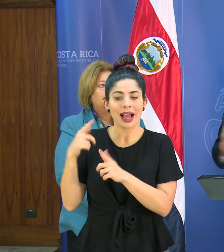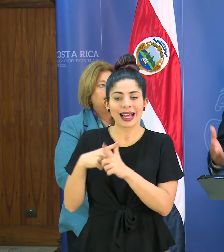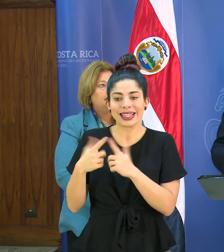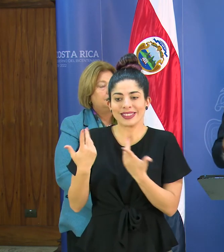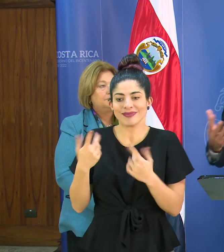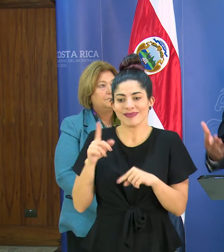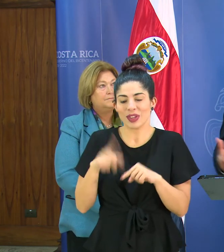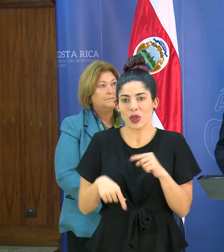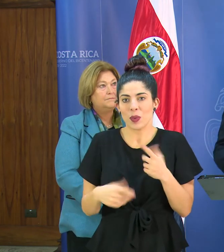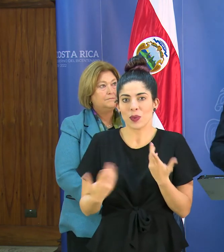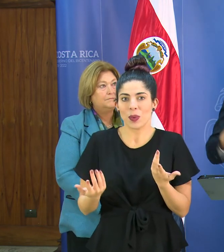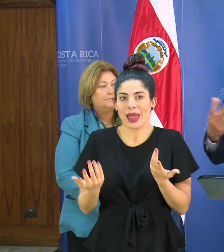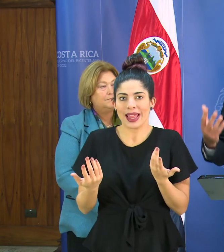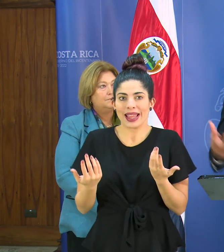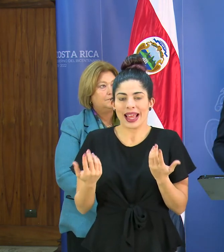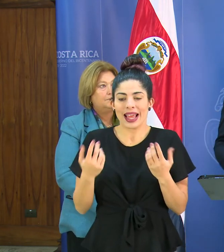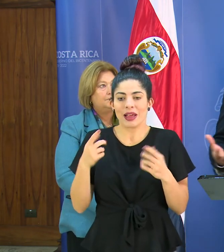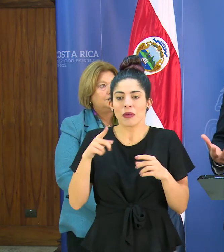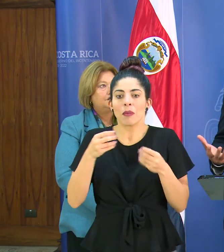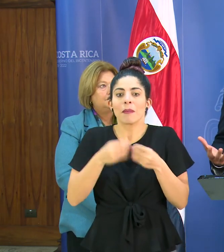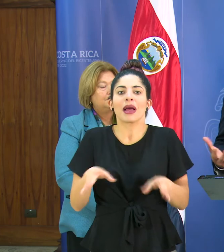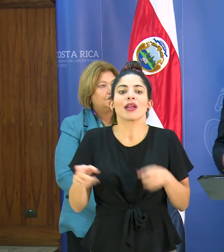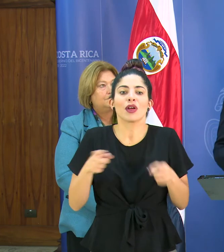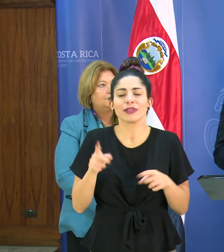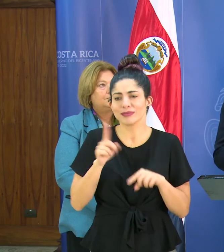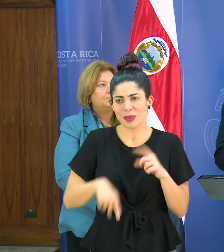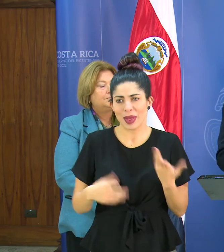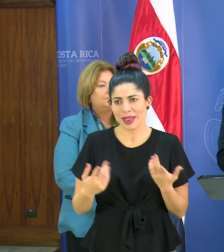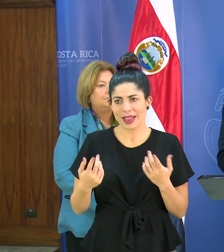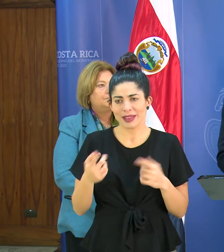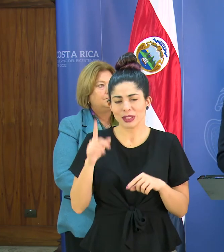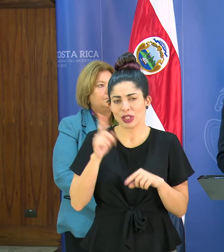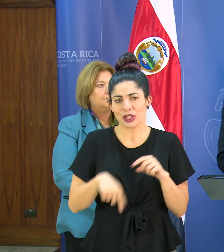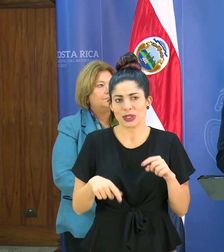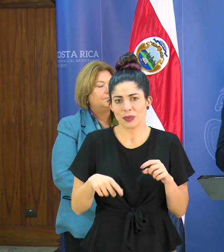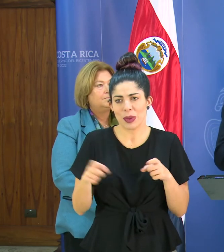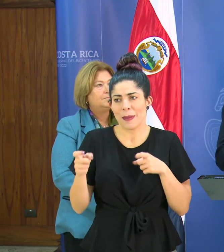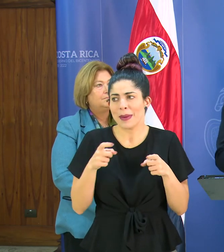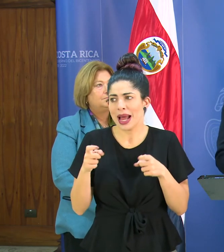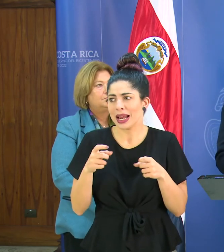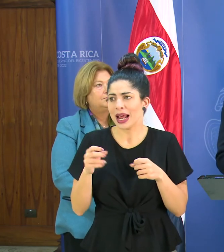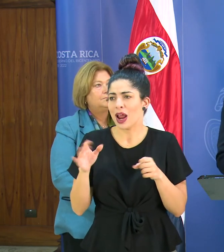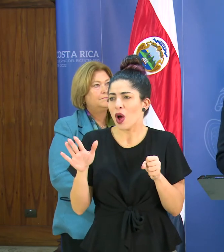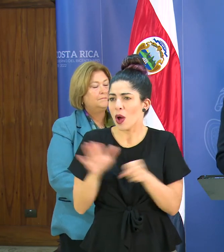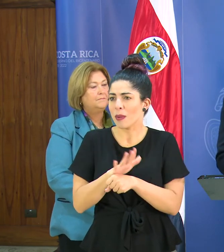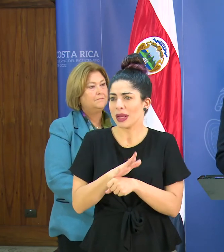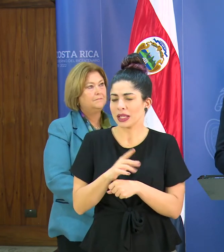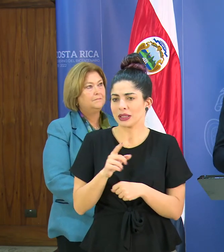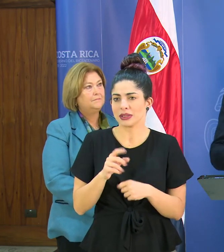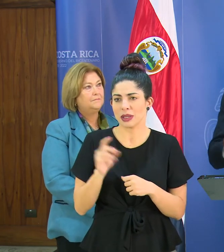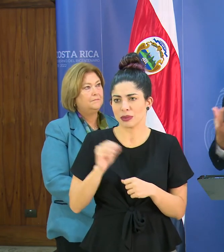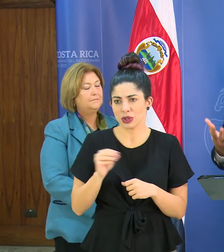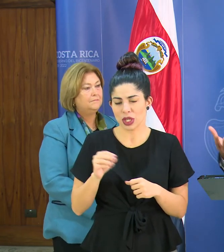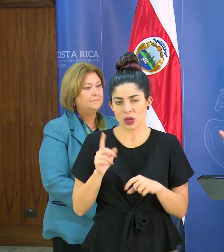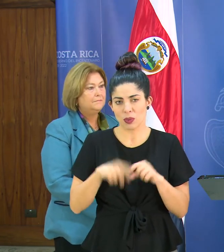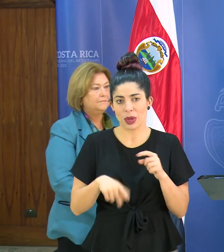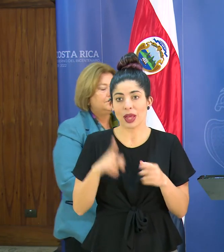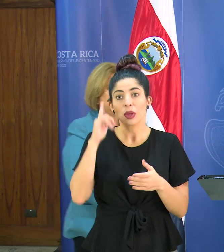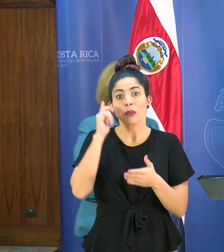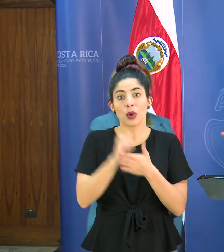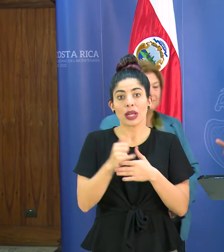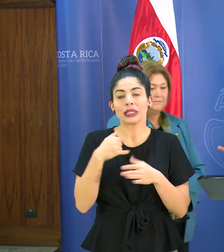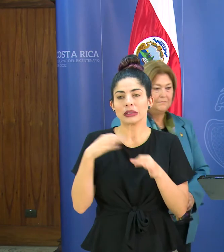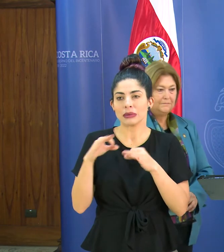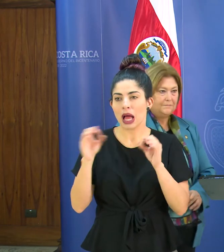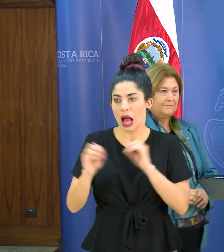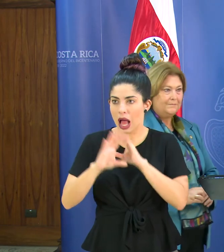podemos entrar en esa ver a histeria porque eso no se puede no se puede del todo manejar y controlar absolutamente entonces en ese sentido pues yo quiero sí hacer